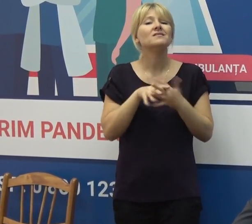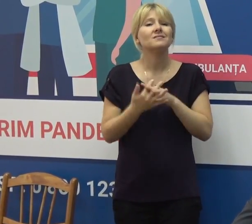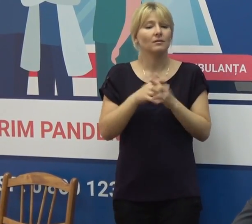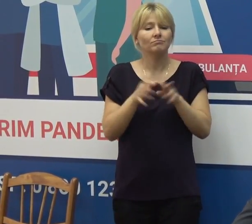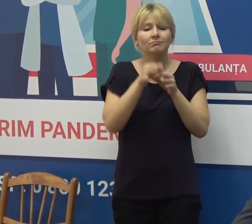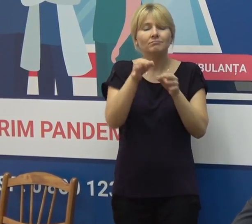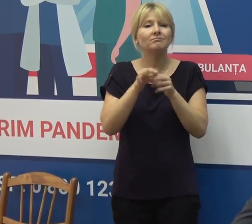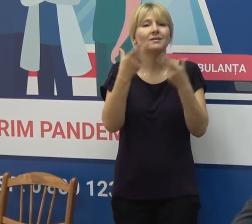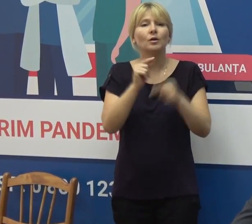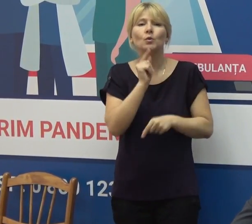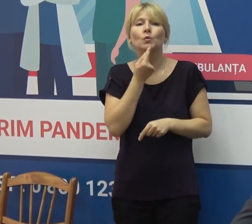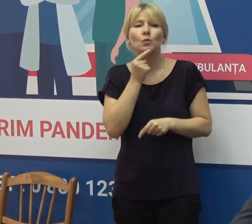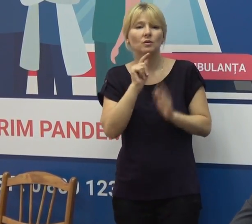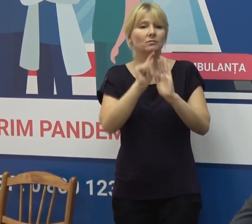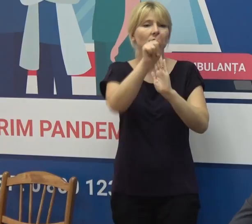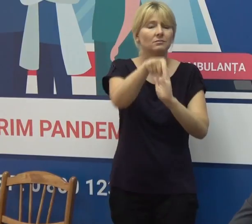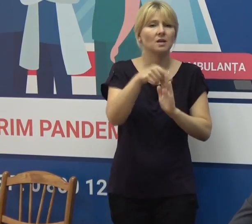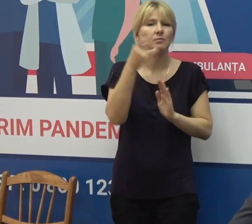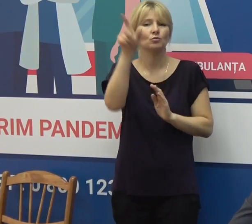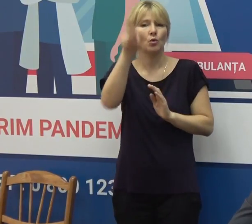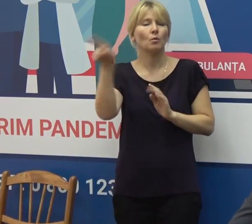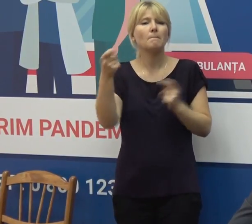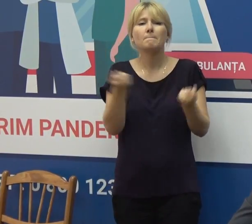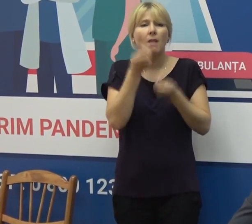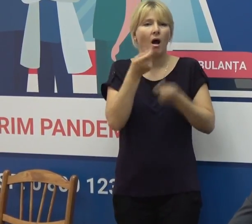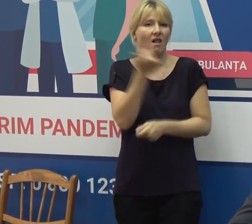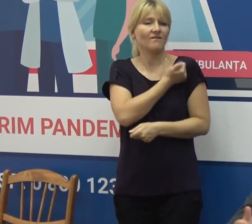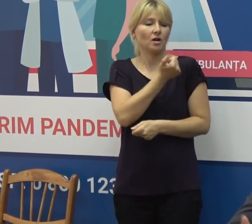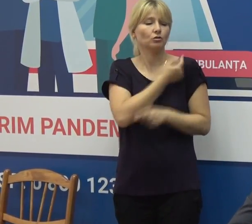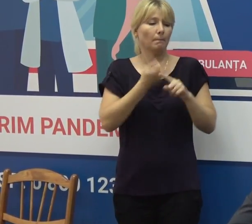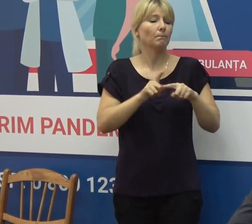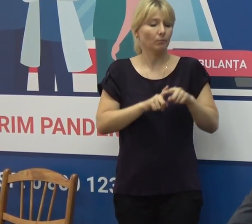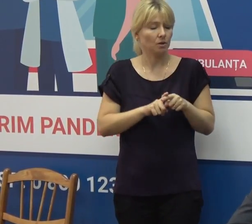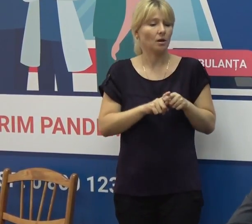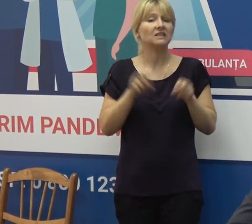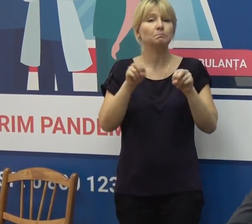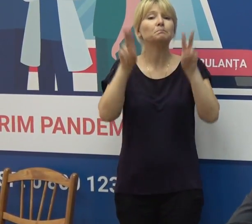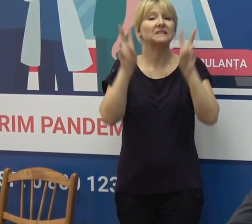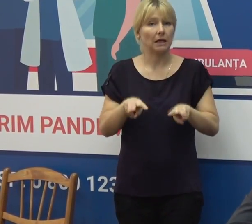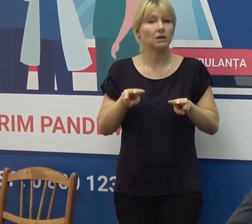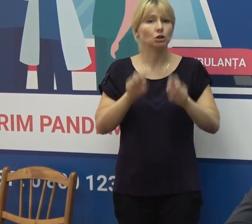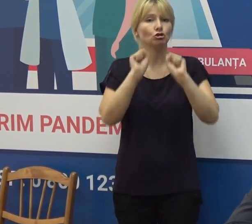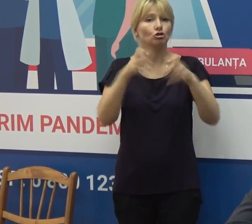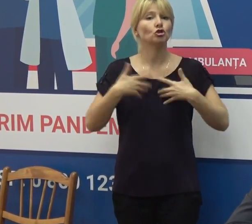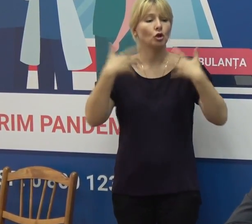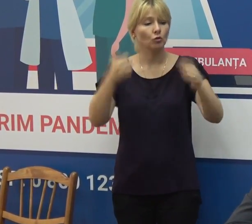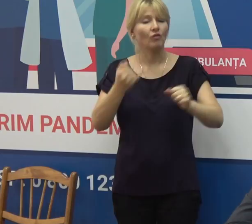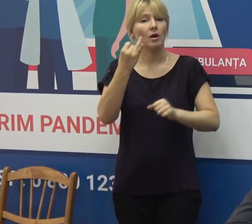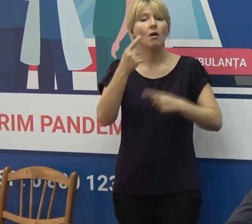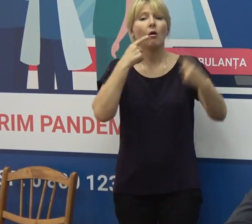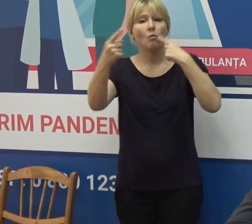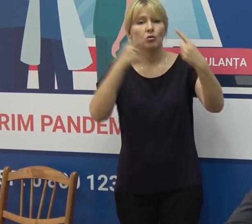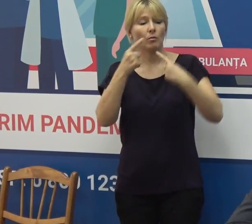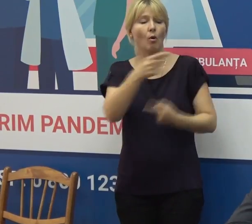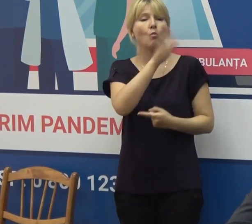cu o rată de acoperire vaccinală mai scăzută. Specialiștii din Sănătate Publică și Comunicare vor merge